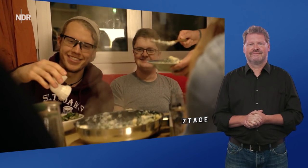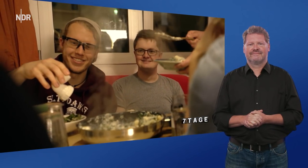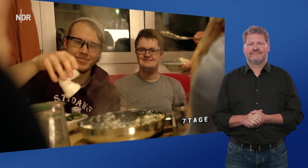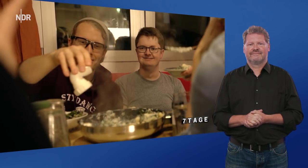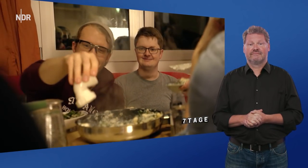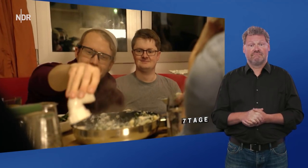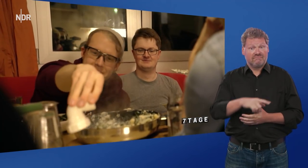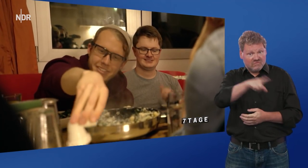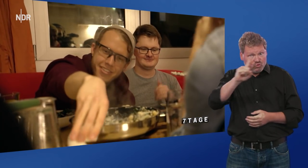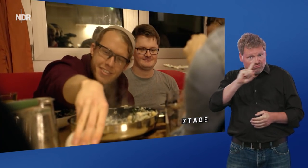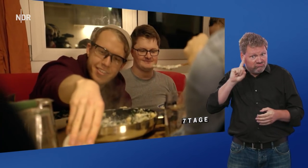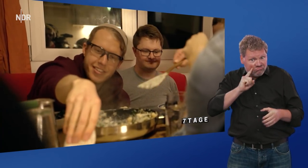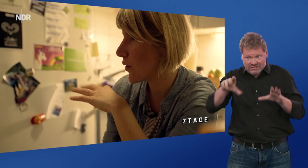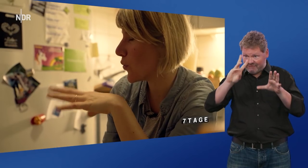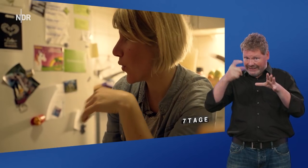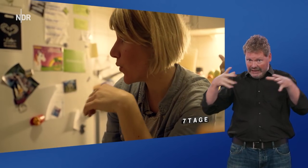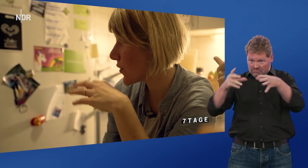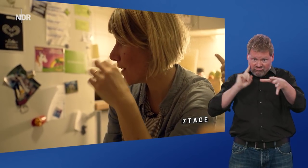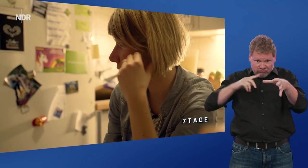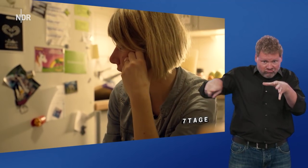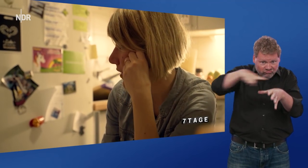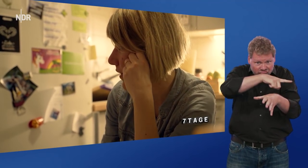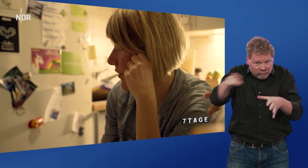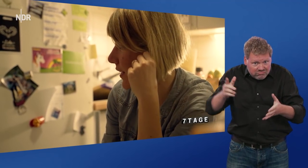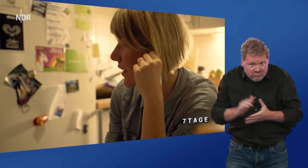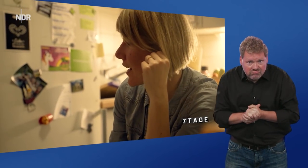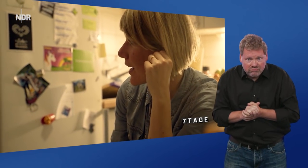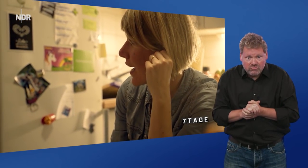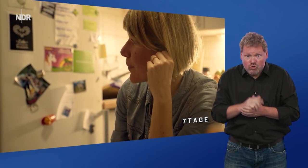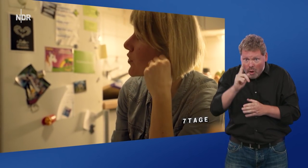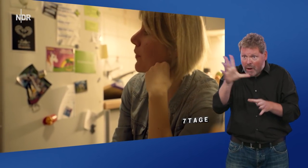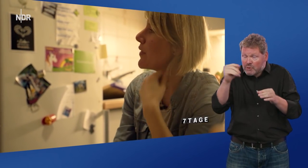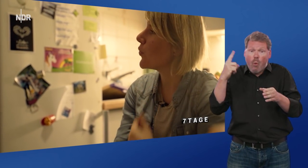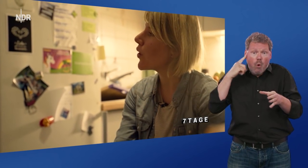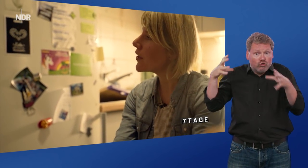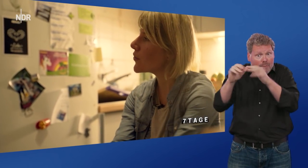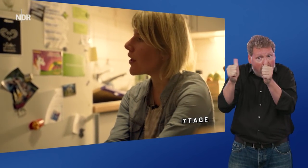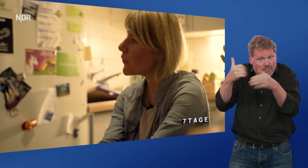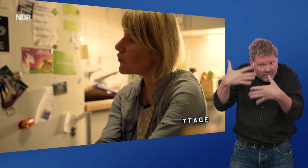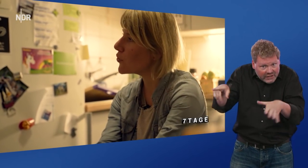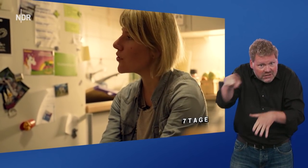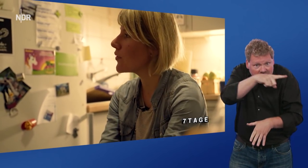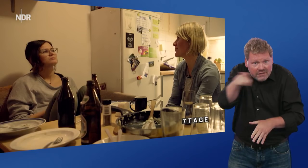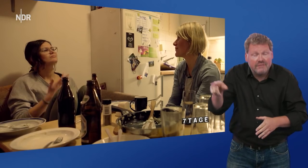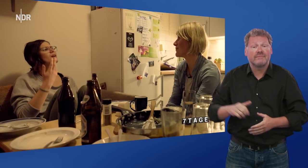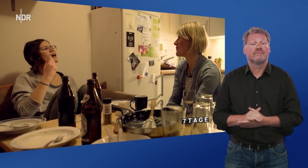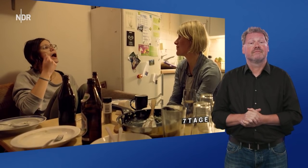Ja. seid ja jetzt nur Gehörlose hier in der WG. Habt ihr schon mal mit Hörenden zusammen gewohnt? Ja.